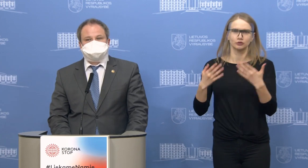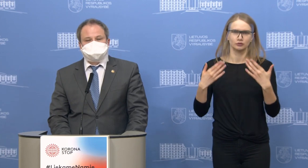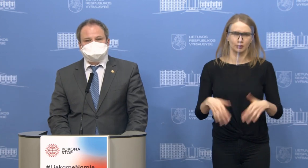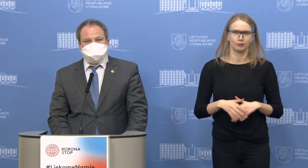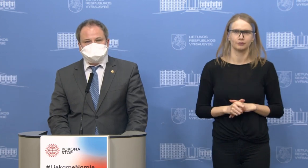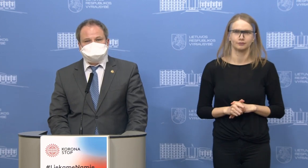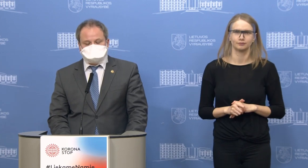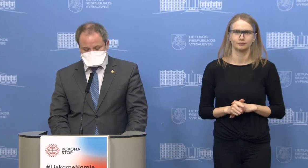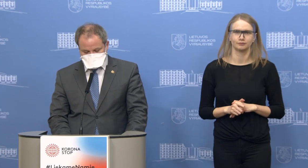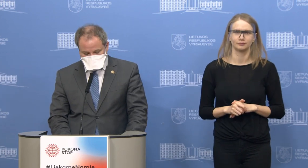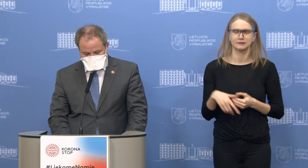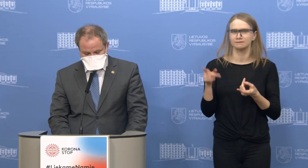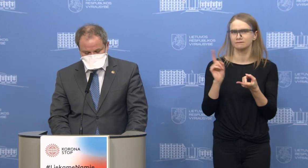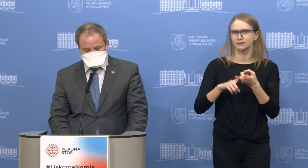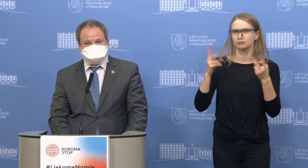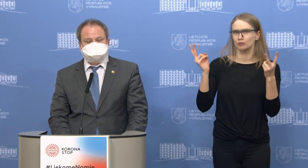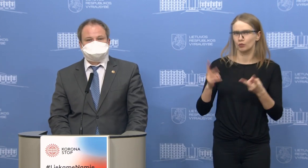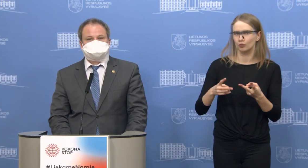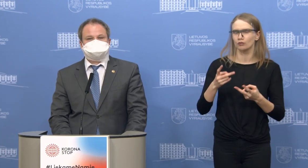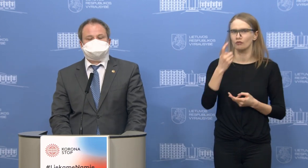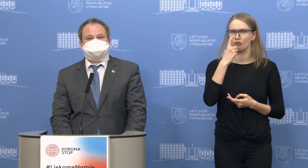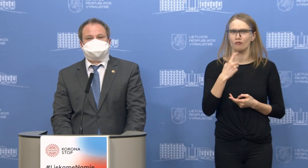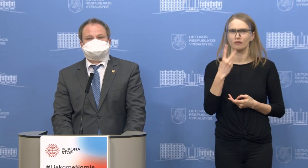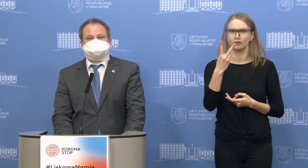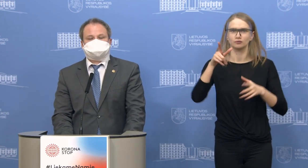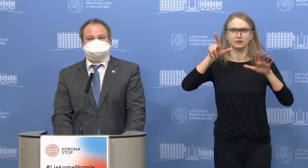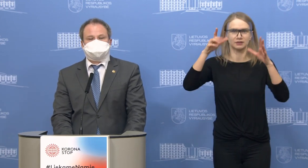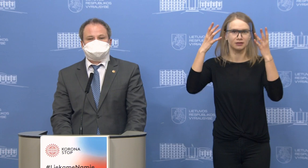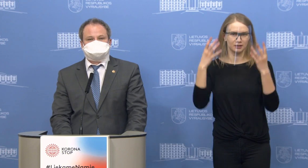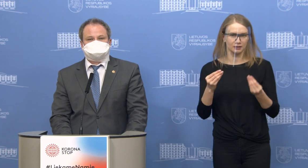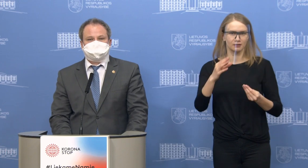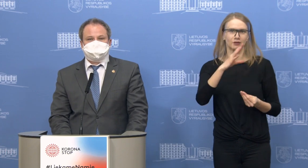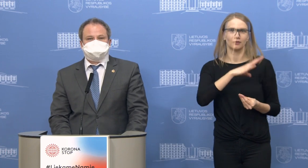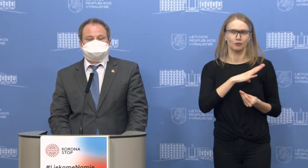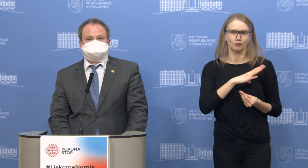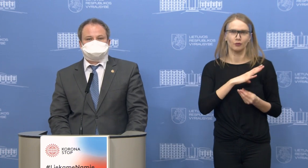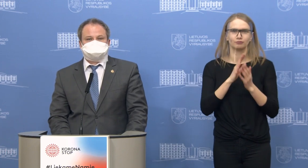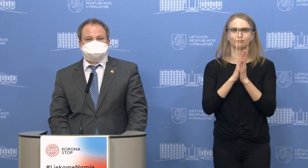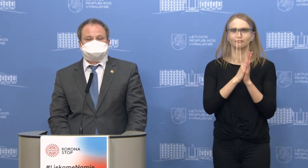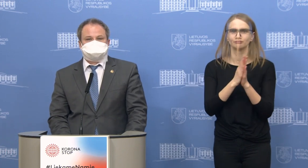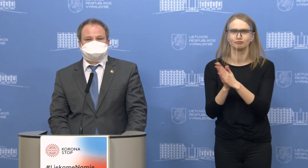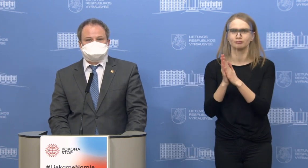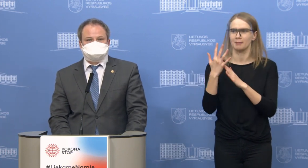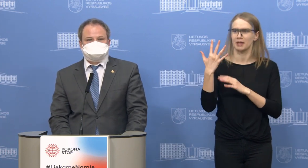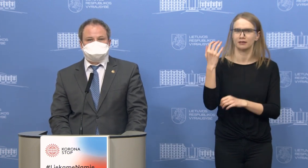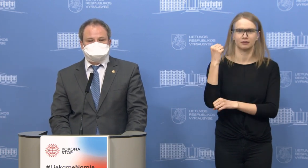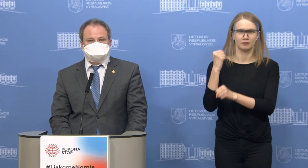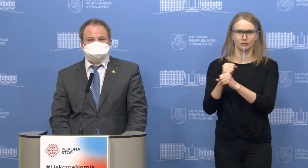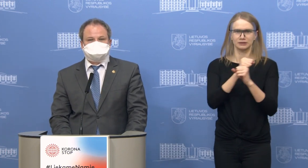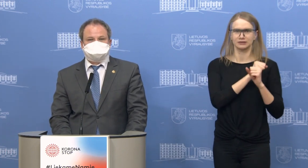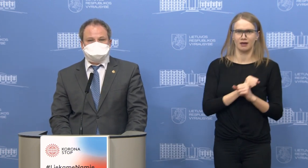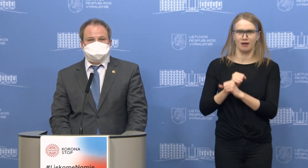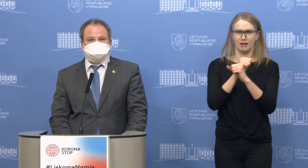Pagal poreikį kovo 27 dieną buvo pasitelkti 5 medicinos darbuotojai iš santaros